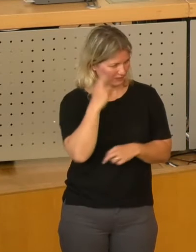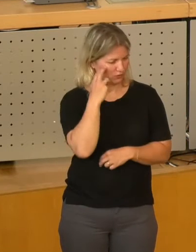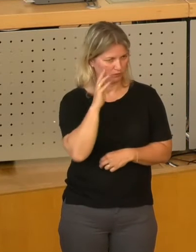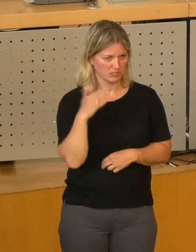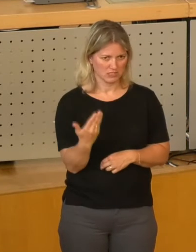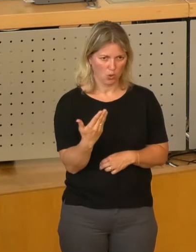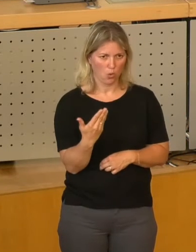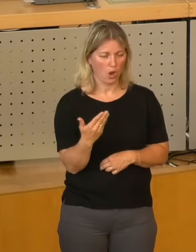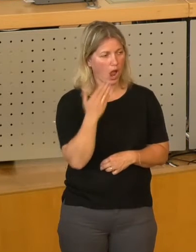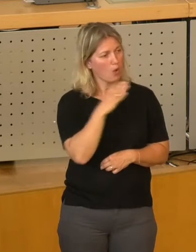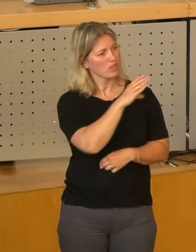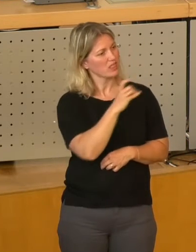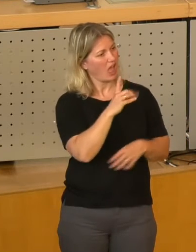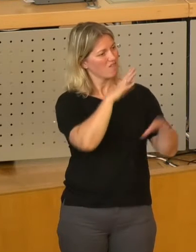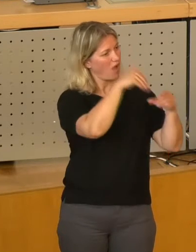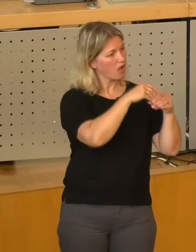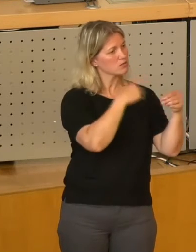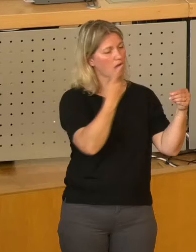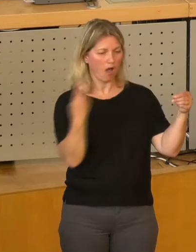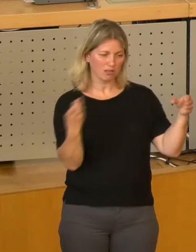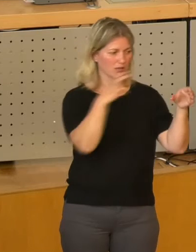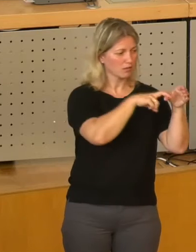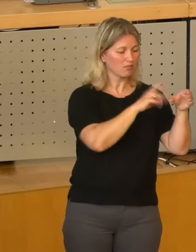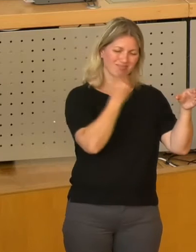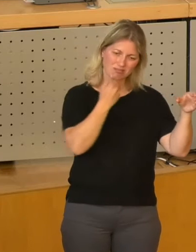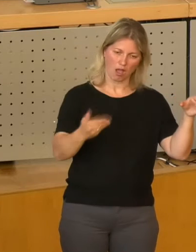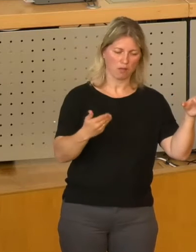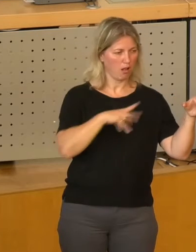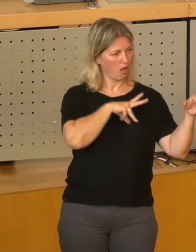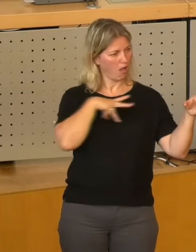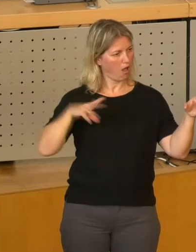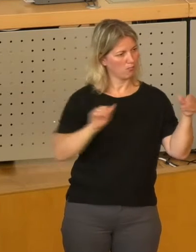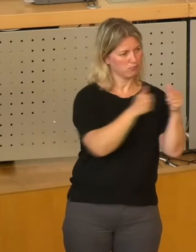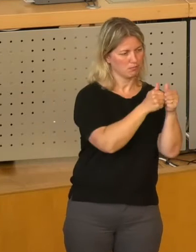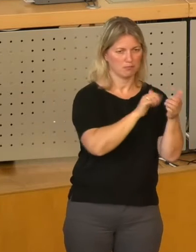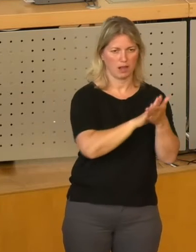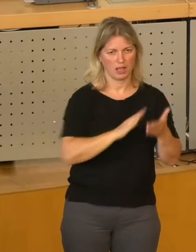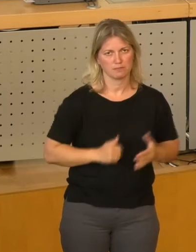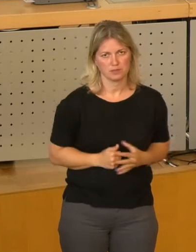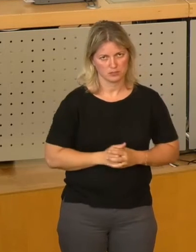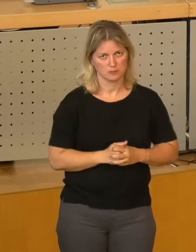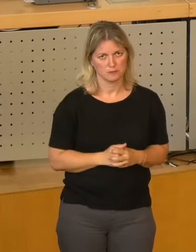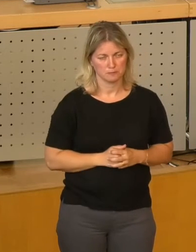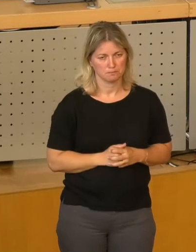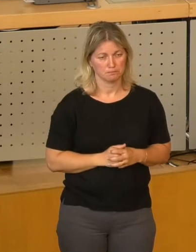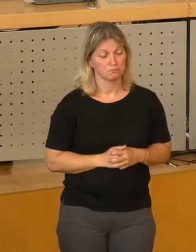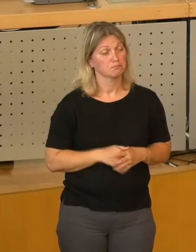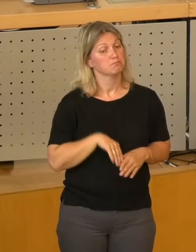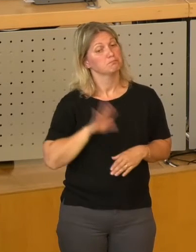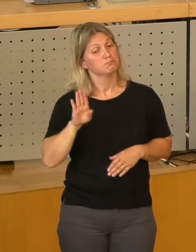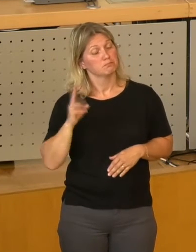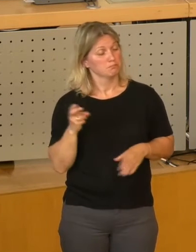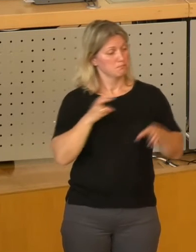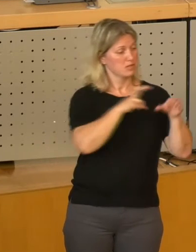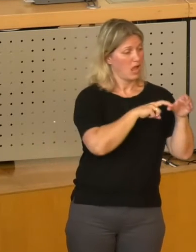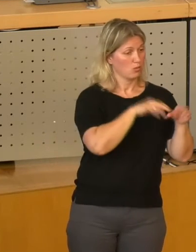innerhalb der Drehwag das als vernünftig angesehen wurde, das so lange zu behalten. Das Wesen einer Beteiligung ist, wenn man